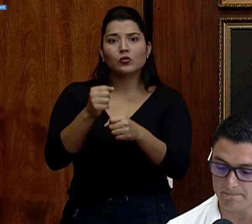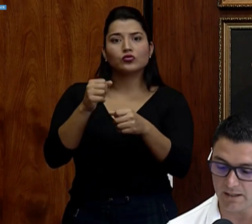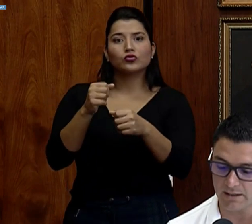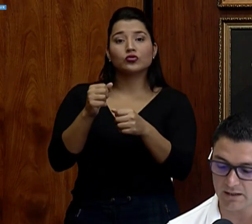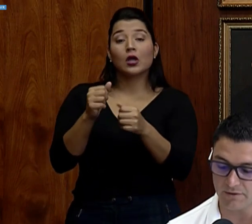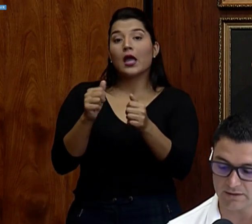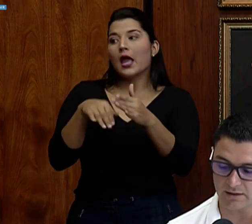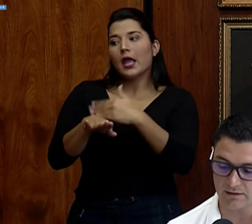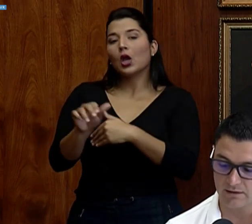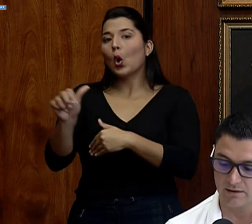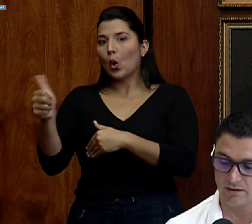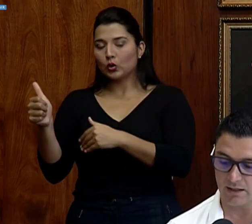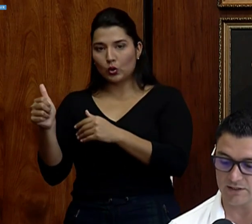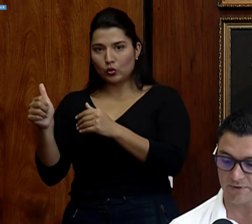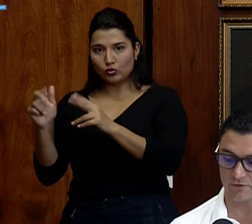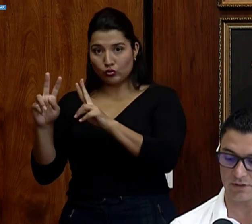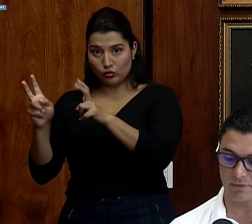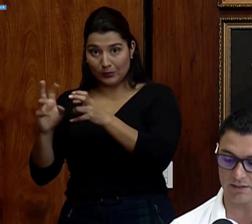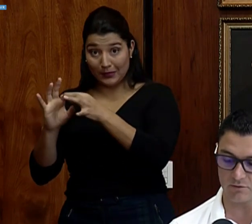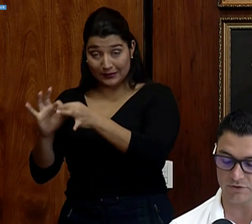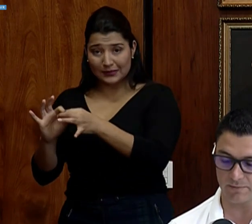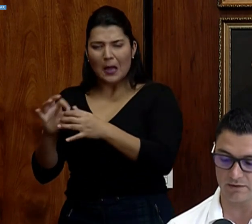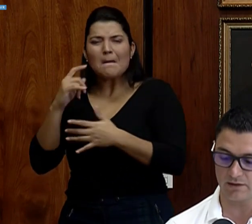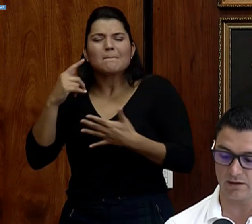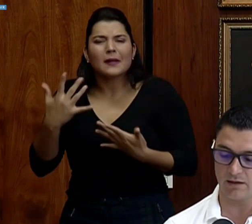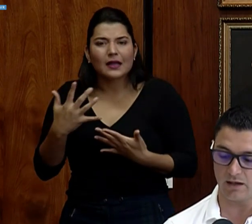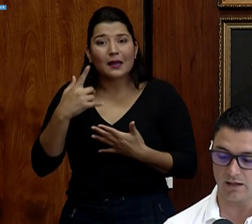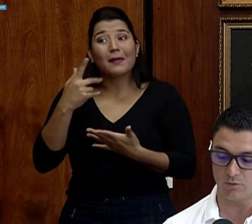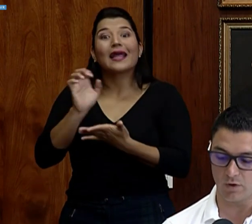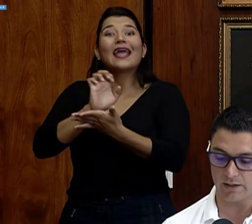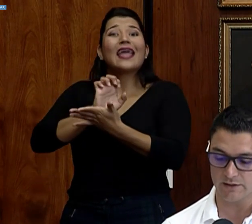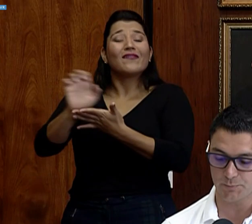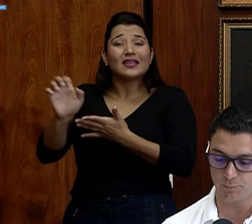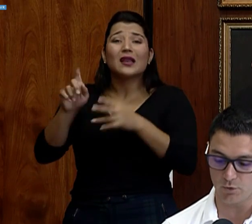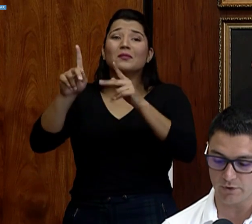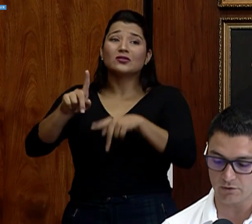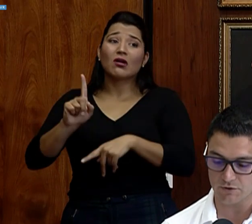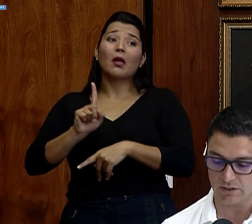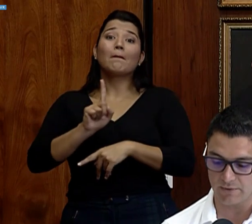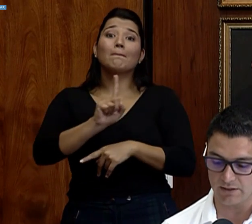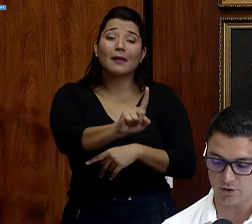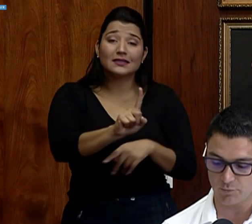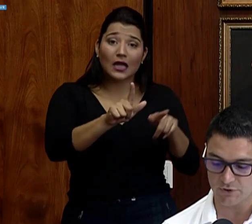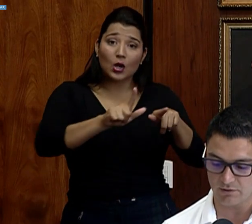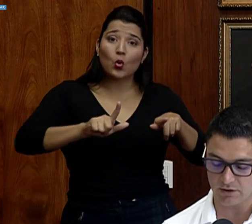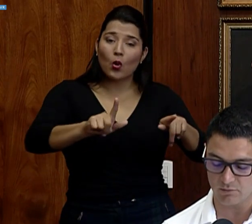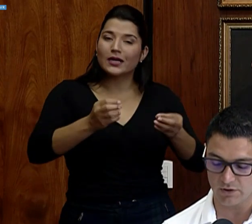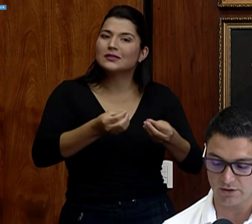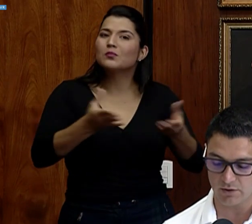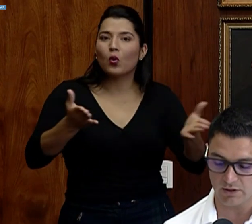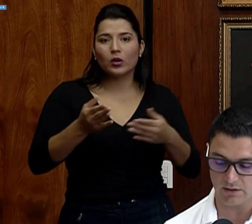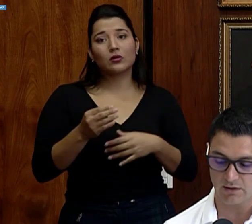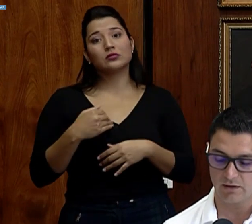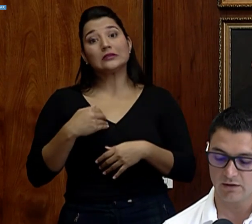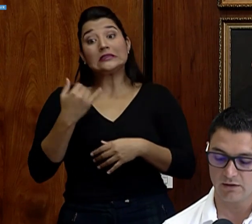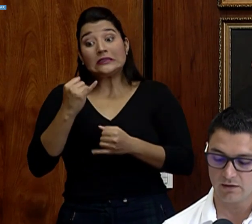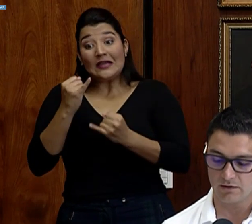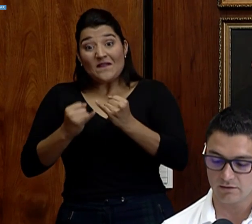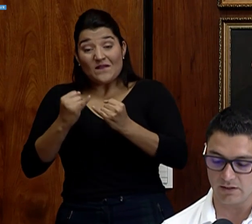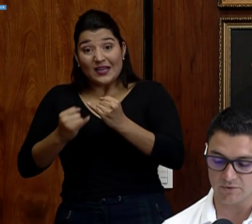para evitar que las personas vayan justamente a lugares públicos en la medida de lo posible. Como les digo, aquí